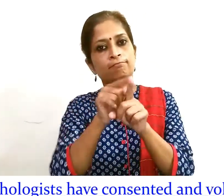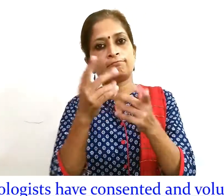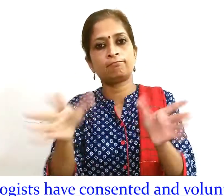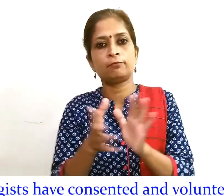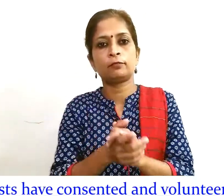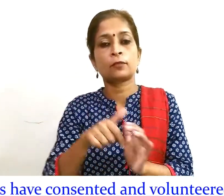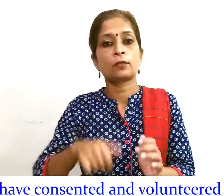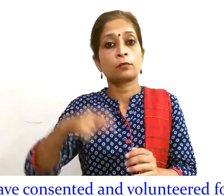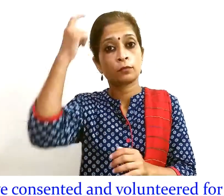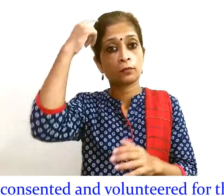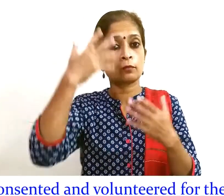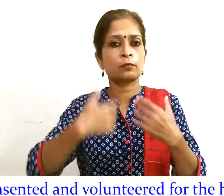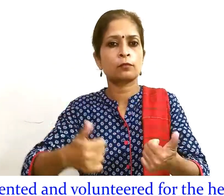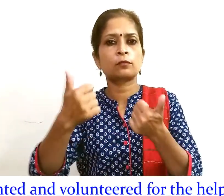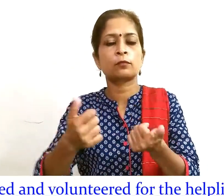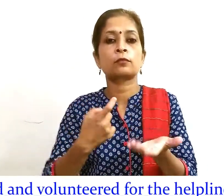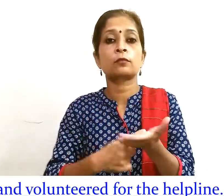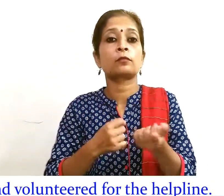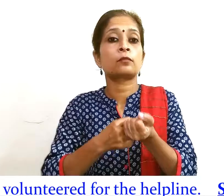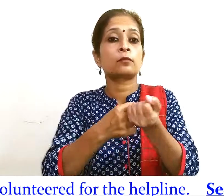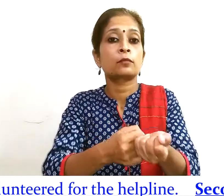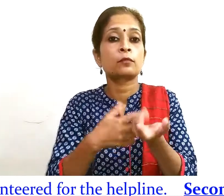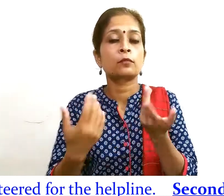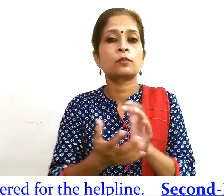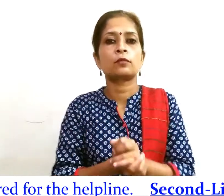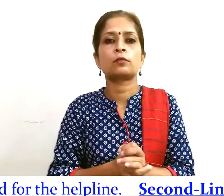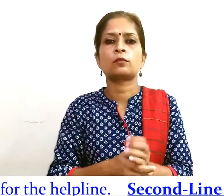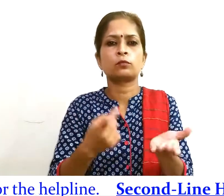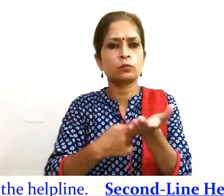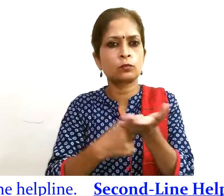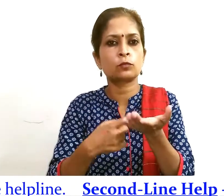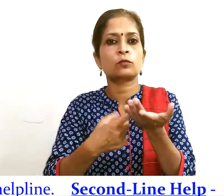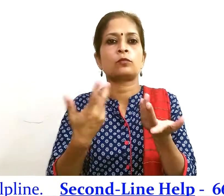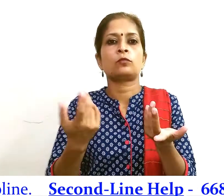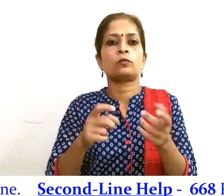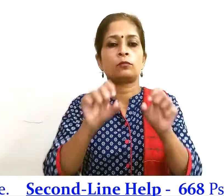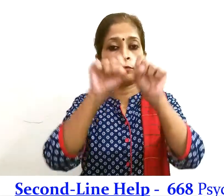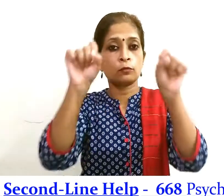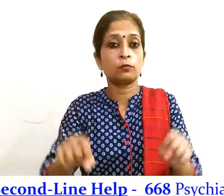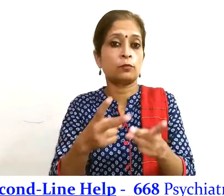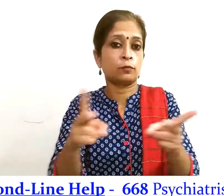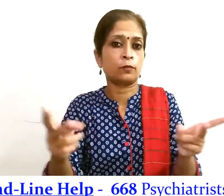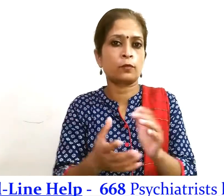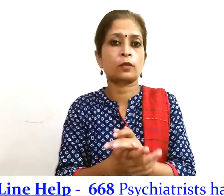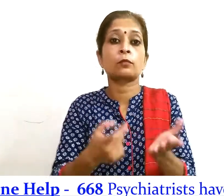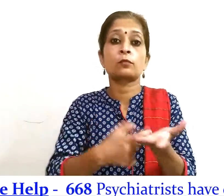मानसिक स्वास्थय पुनर्वास हेल्पलाइन के प्रोटोकॉल और मॉडियूल्स संसाधन पुस्थिका